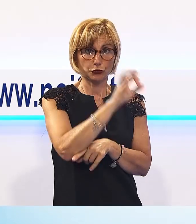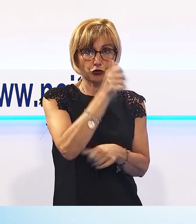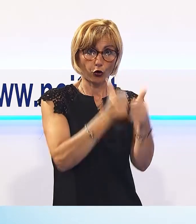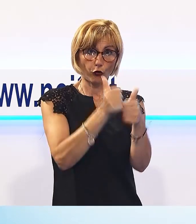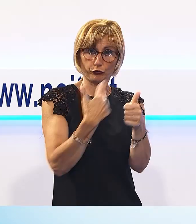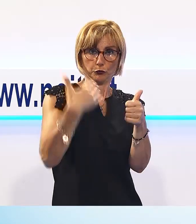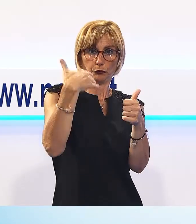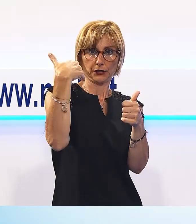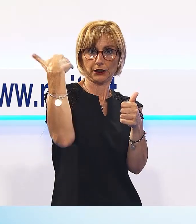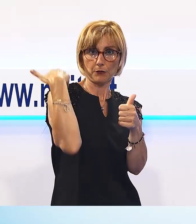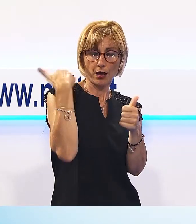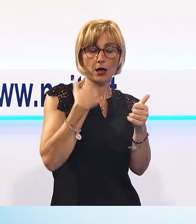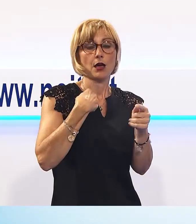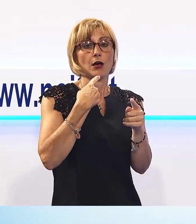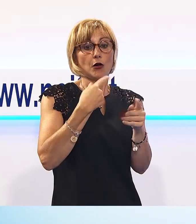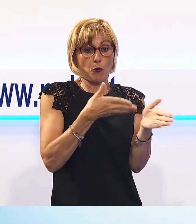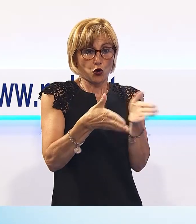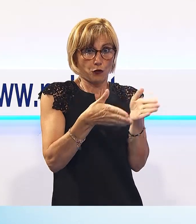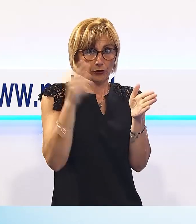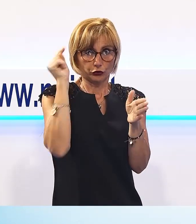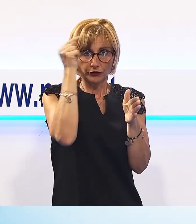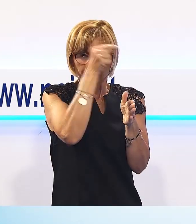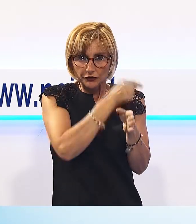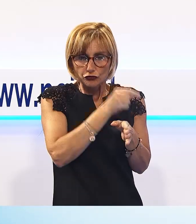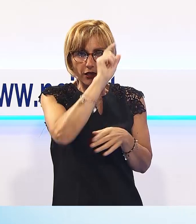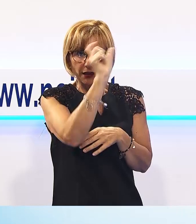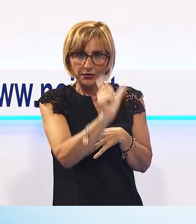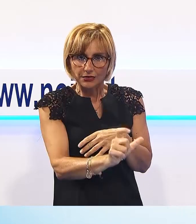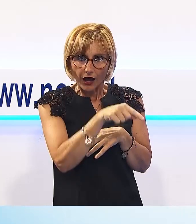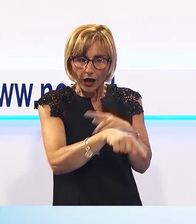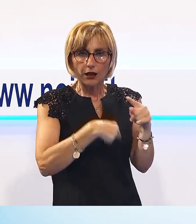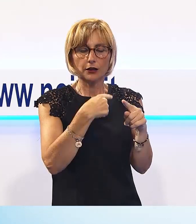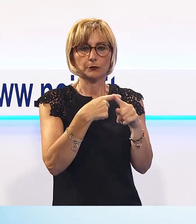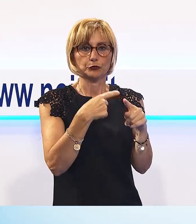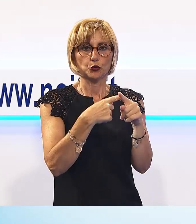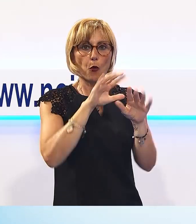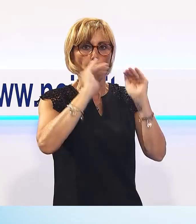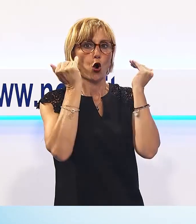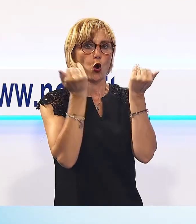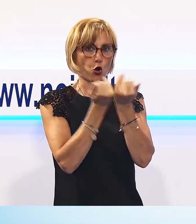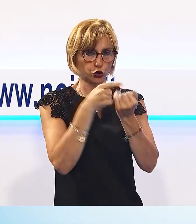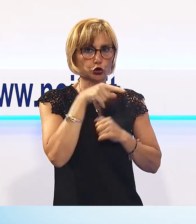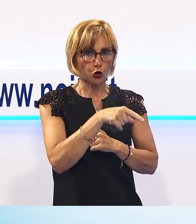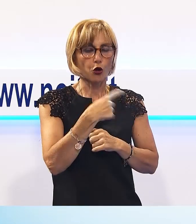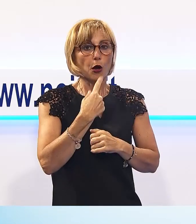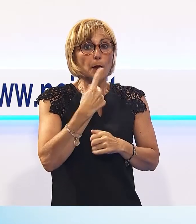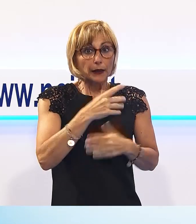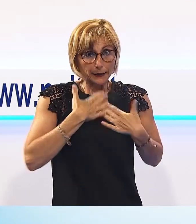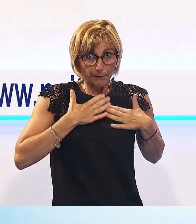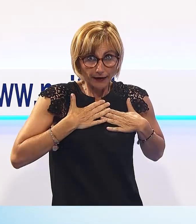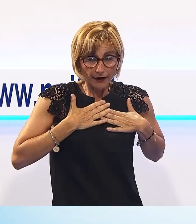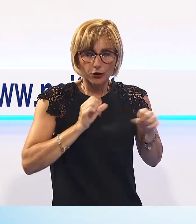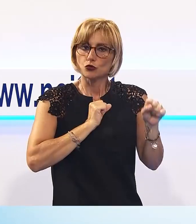e in un momento così difficile, non solo per il nostro paese, ma per quello succede nel mondo, è un successo